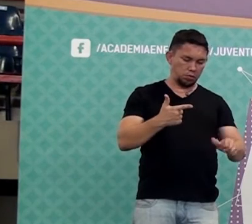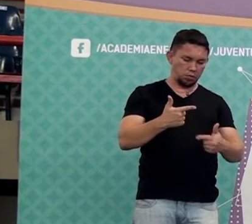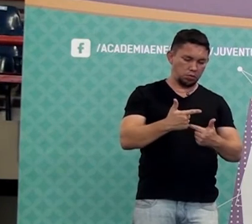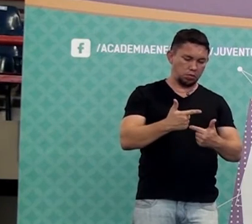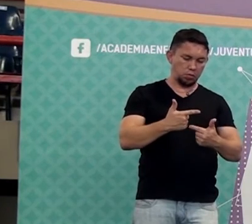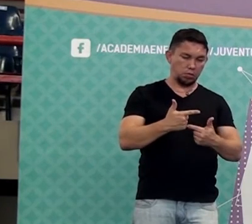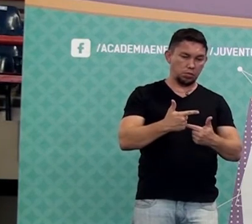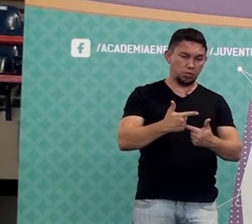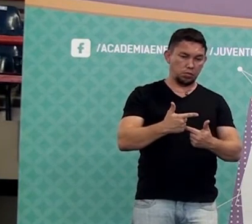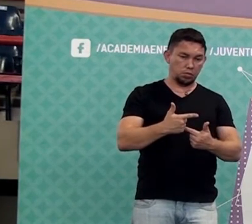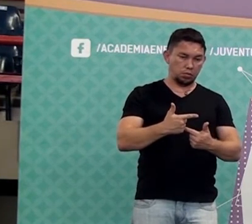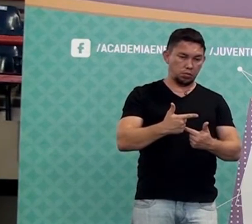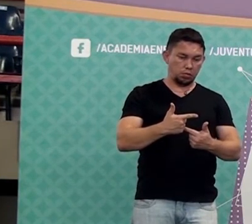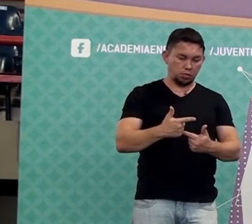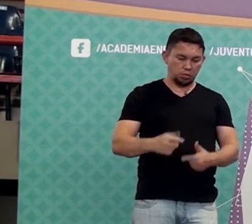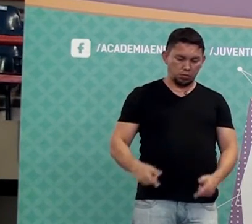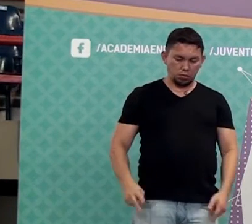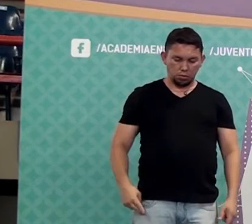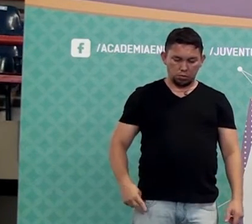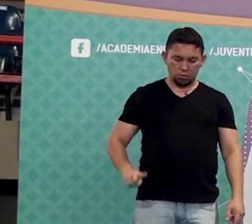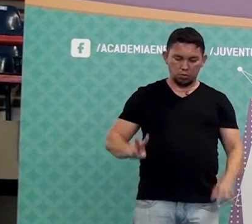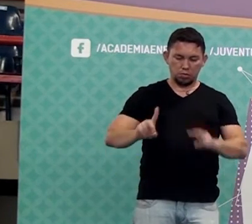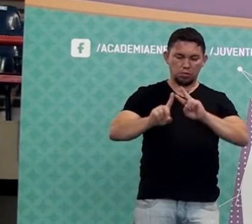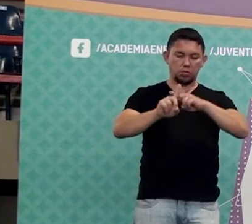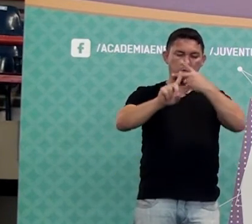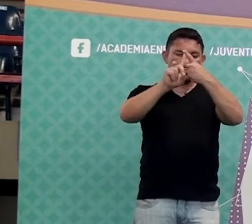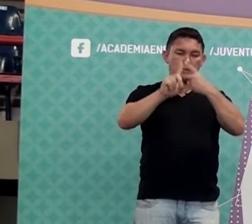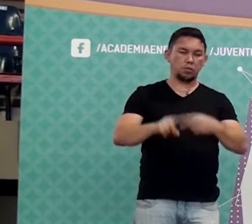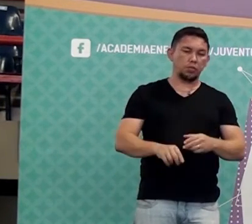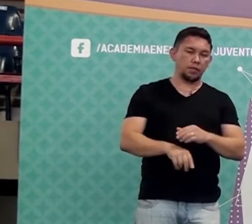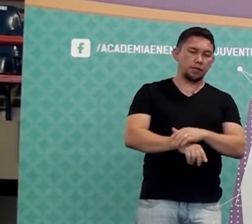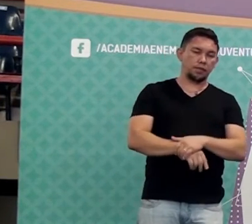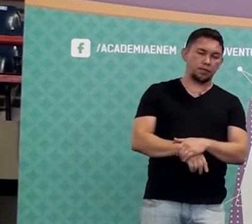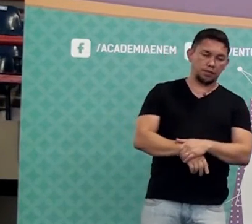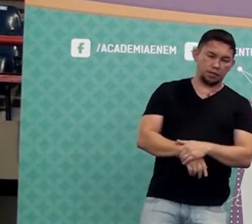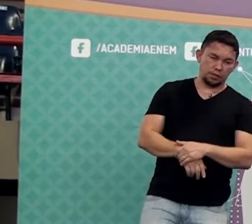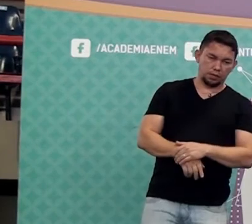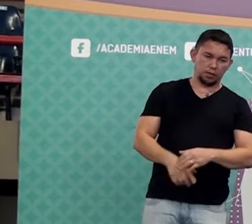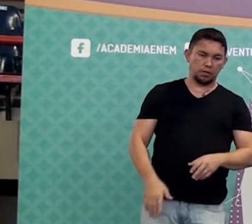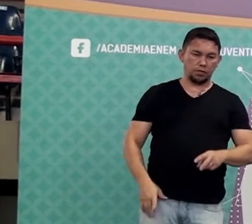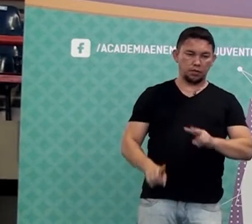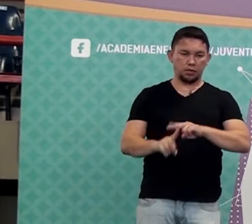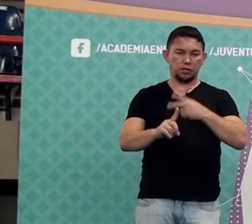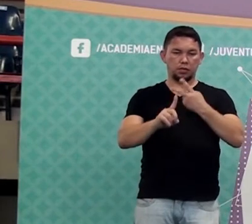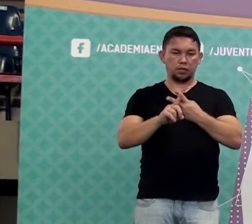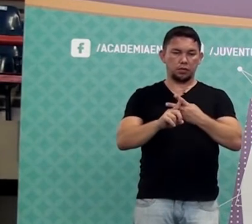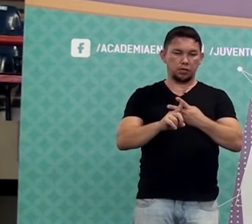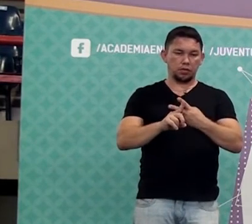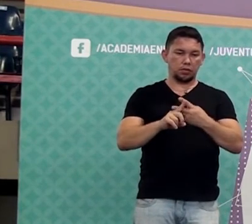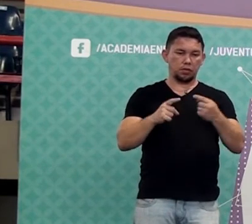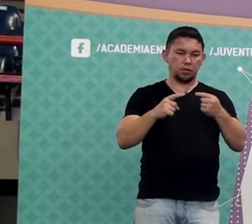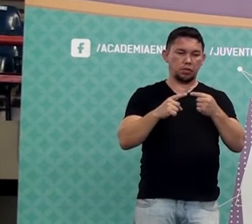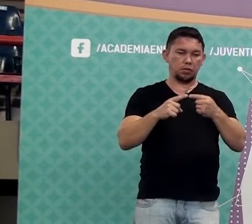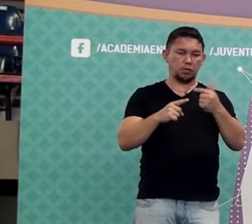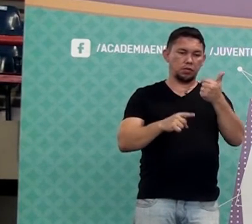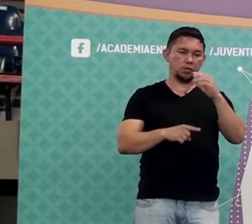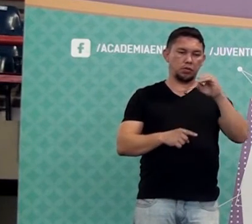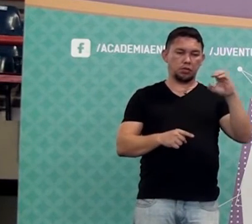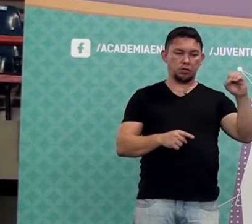Dois. Então esse bolso tem duas vezes esse. Ora, duas vezes é 200%, não não?